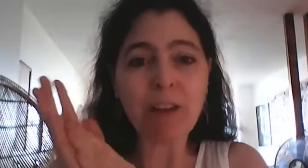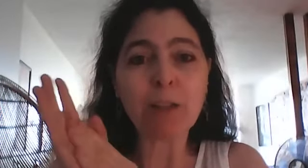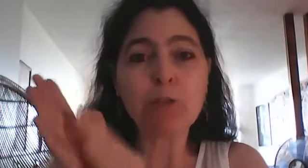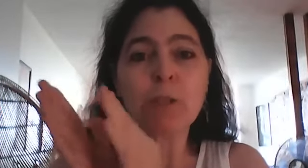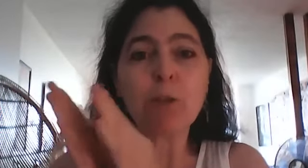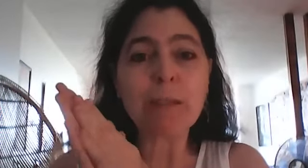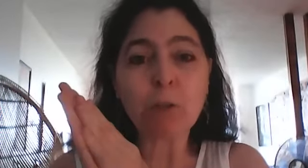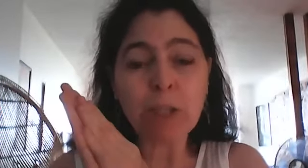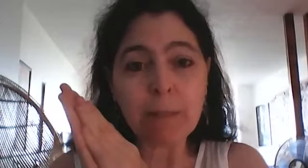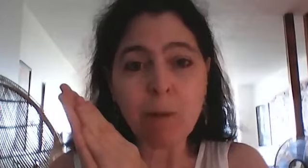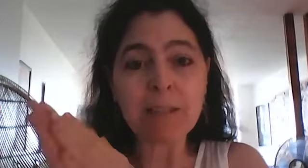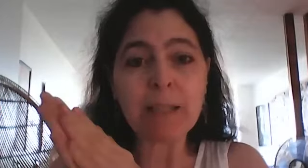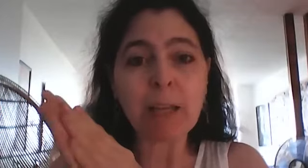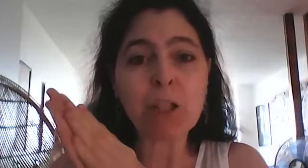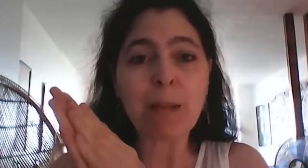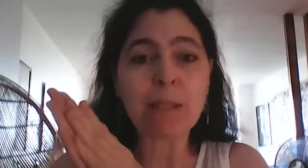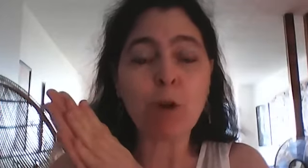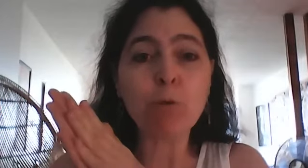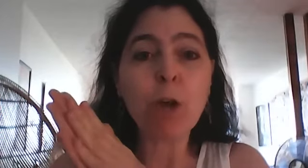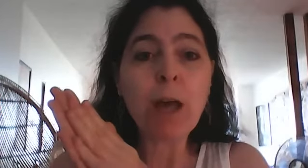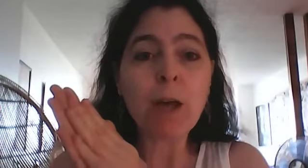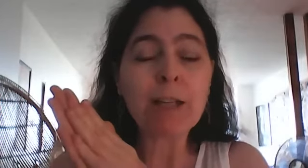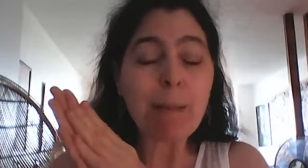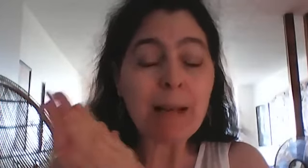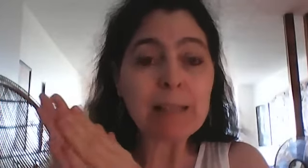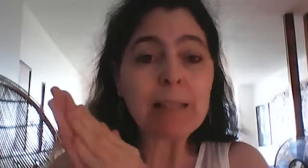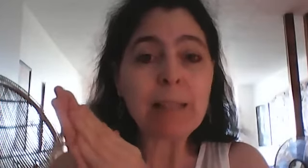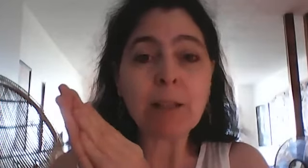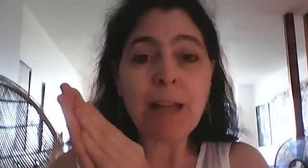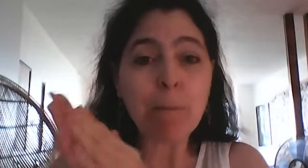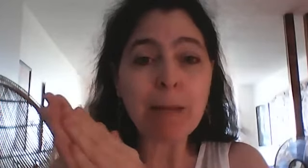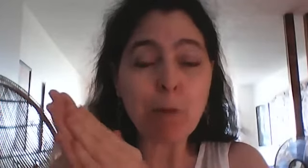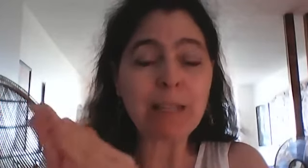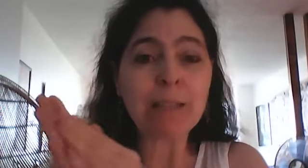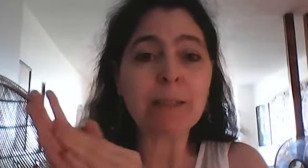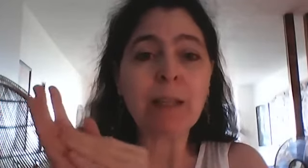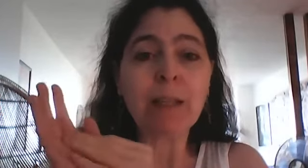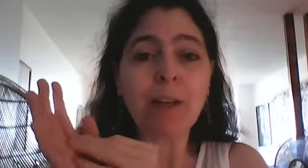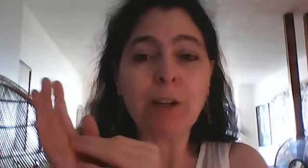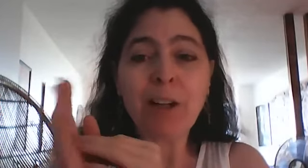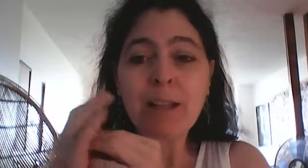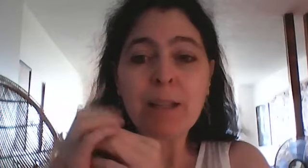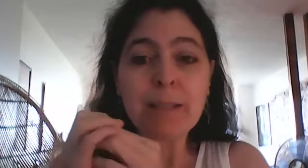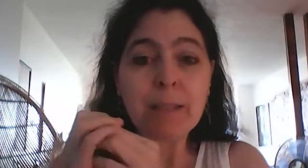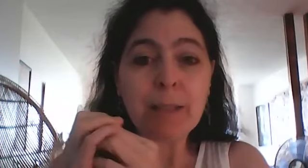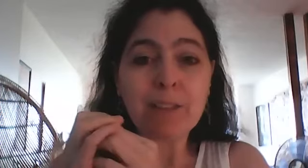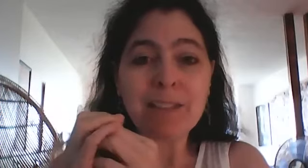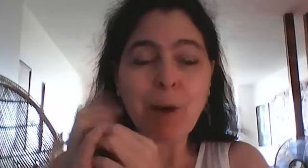vendue c'est une maison qui a des mauvaises énergies parce qu'il ya eu de la maladie de la mortalité des des